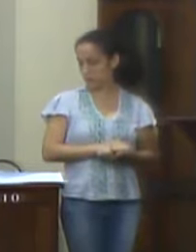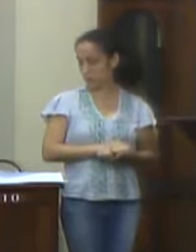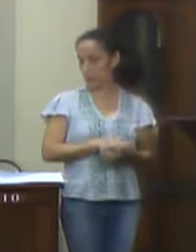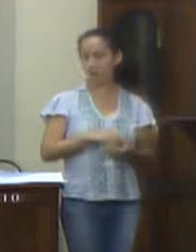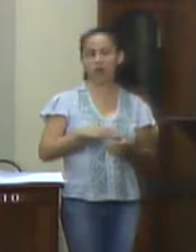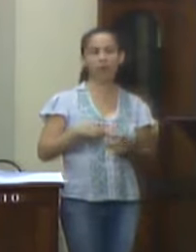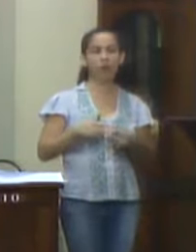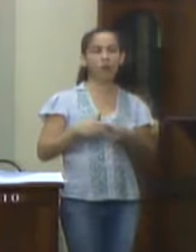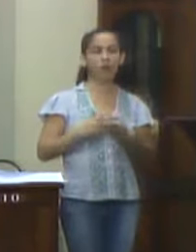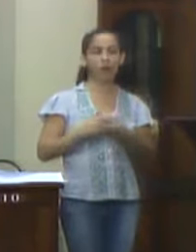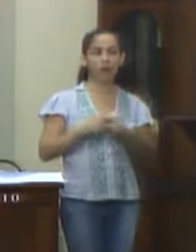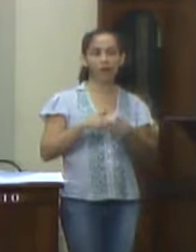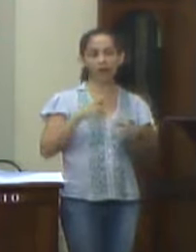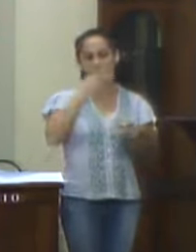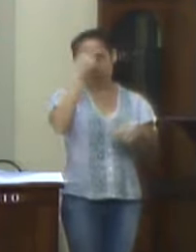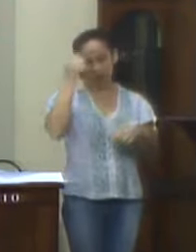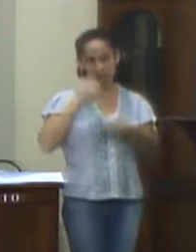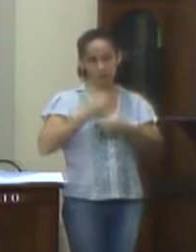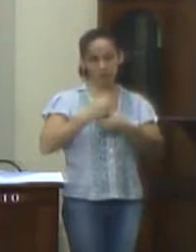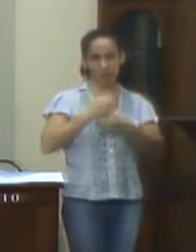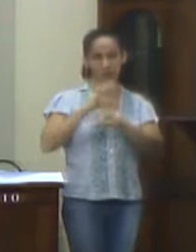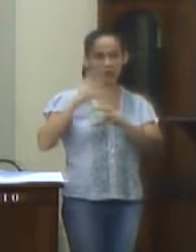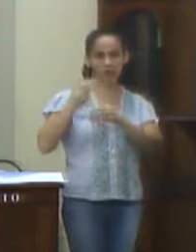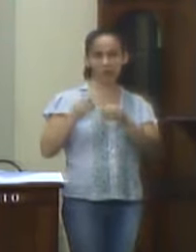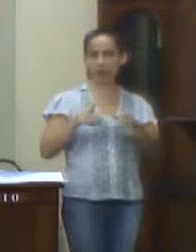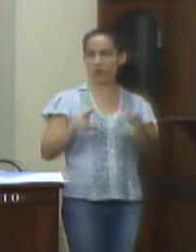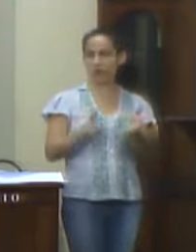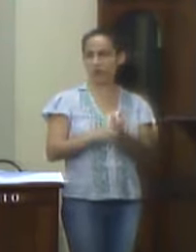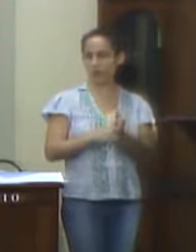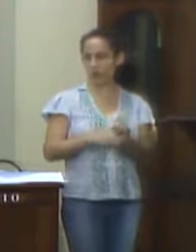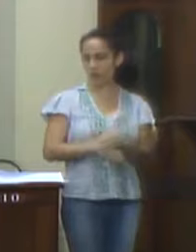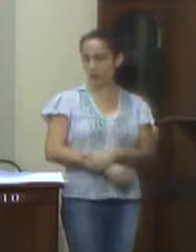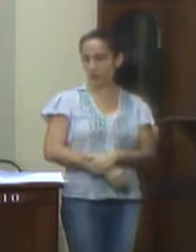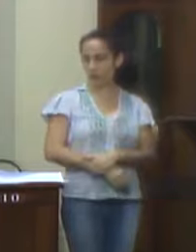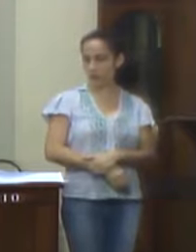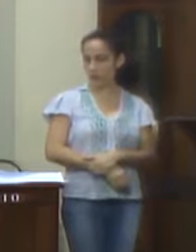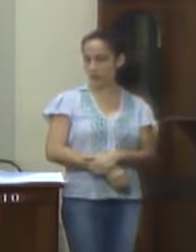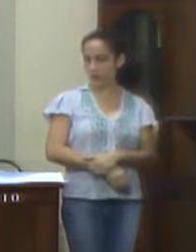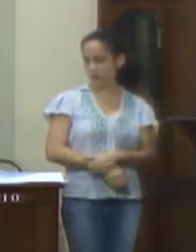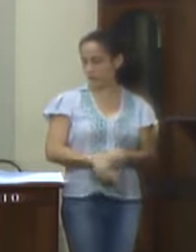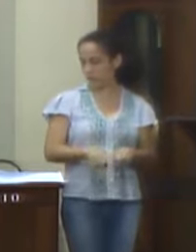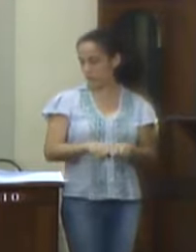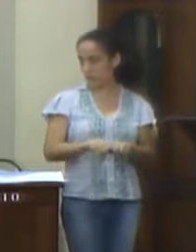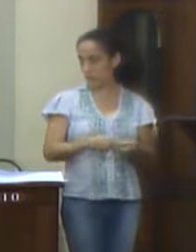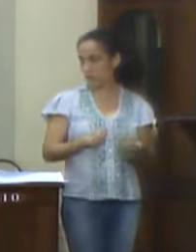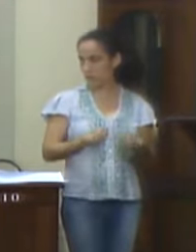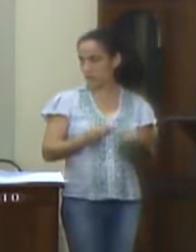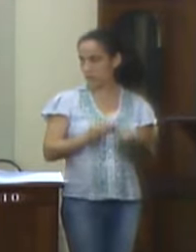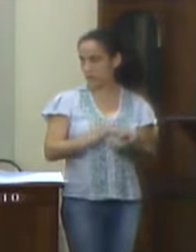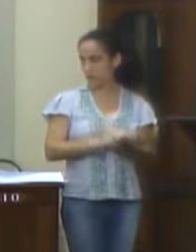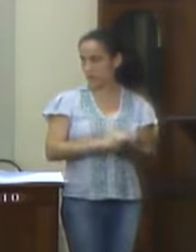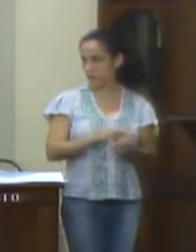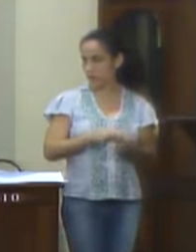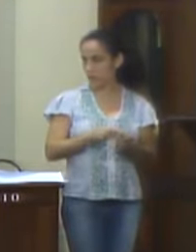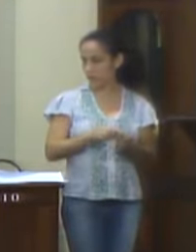Manutenção do serviço de limpeza pública demais serviços de terceiro